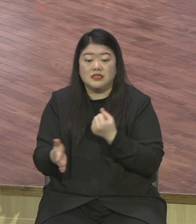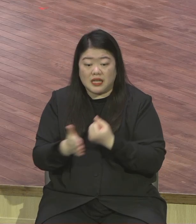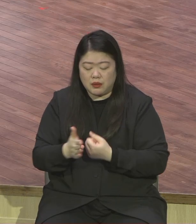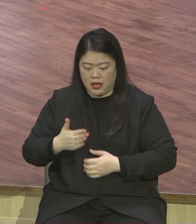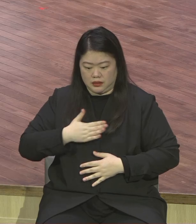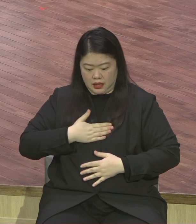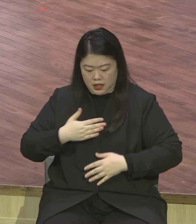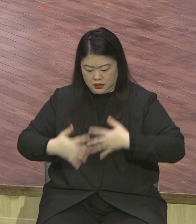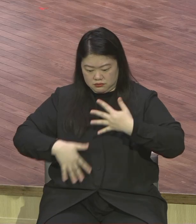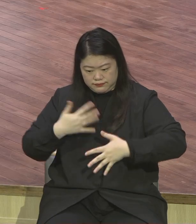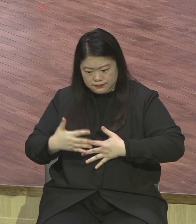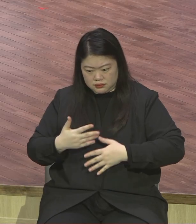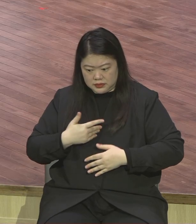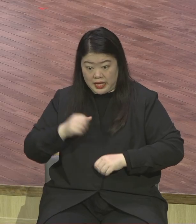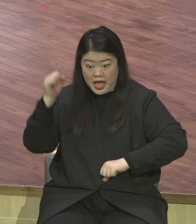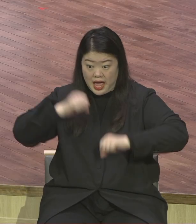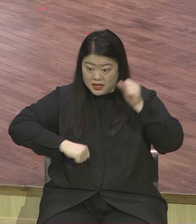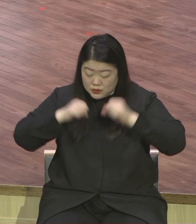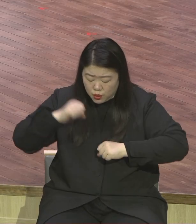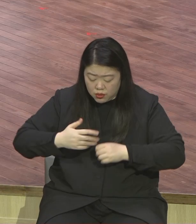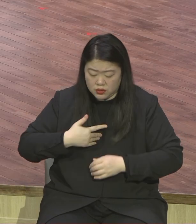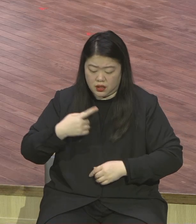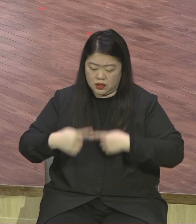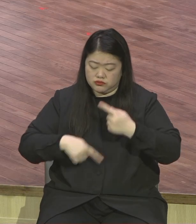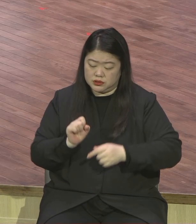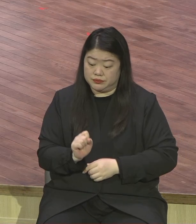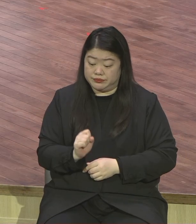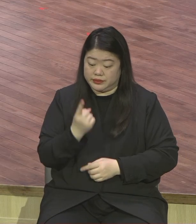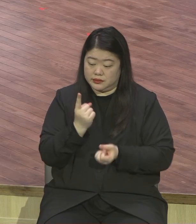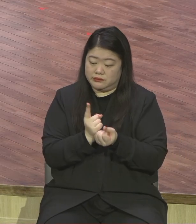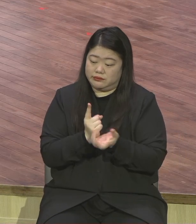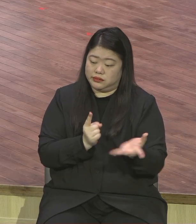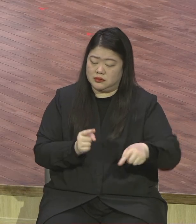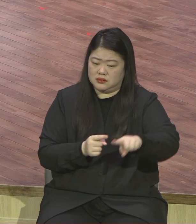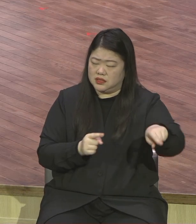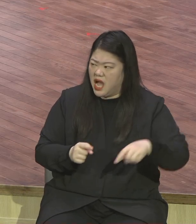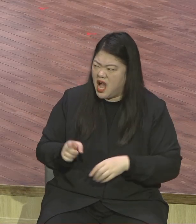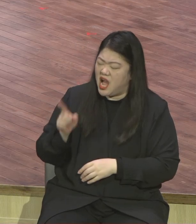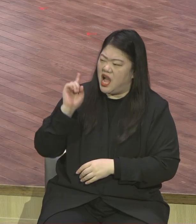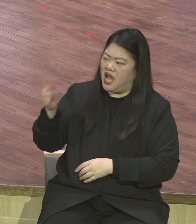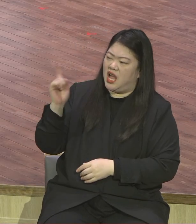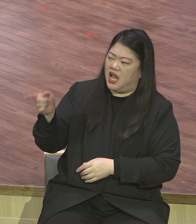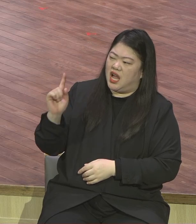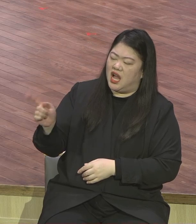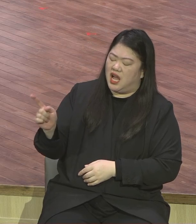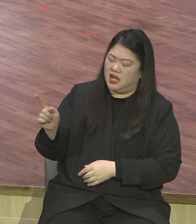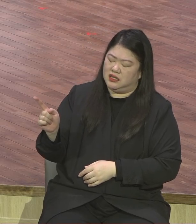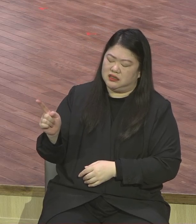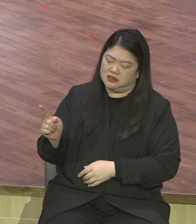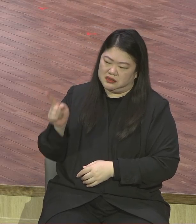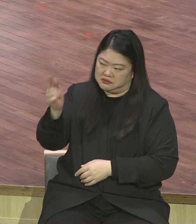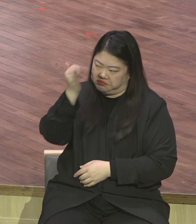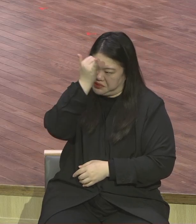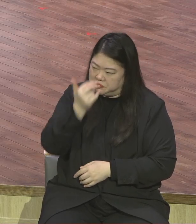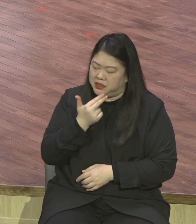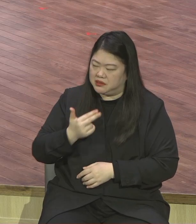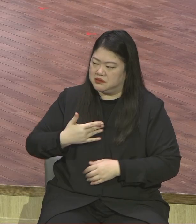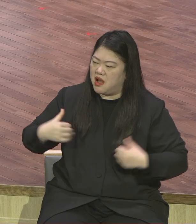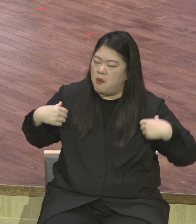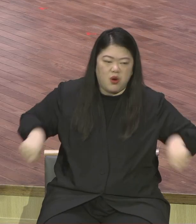뜻이 아니라 이거 신비의 세계야 돼요 나 때문에 교회를 떠나고 나 때문에 상처를